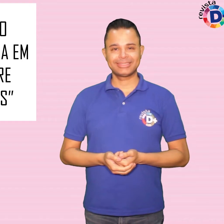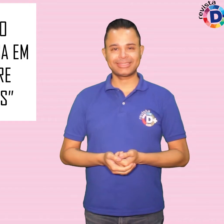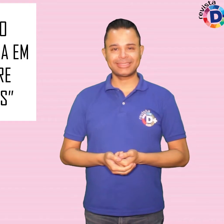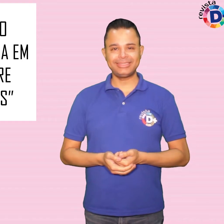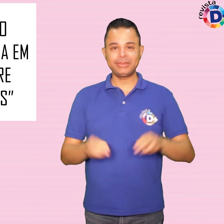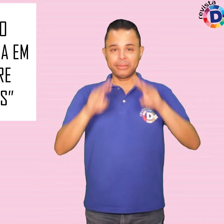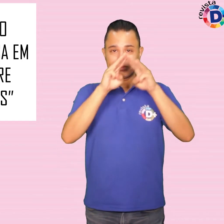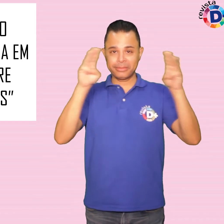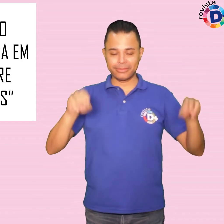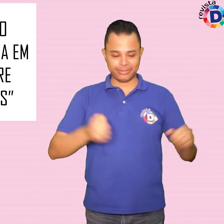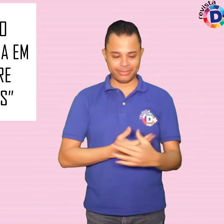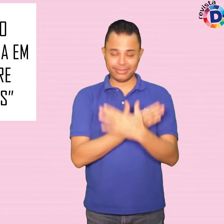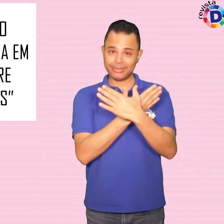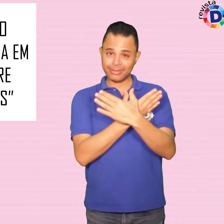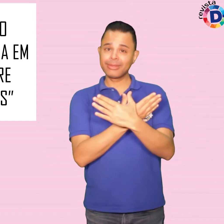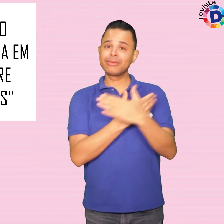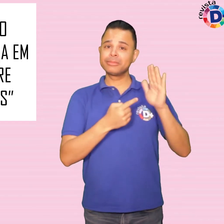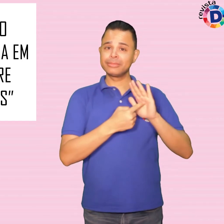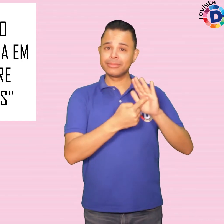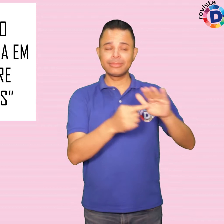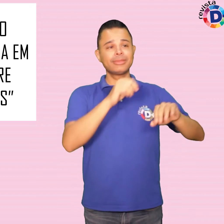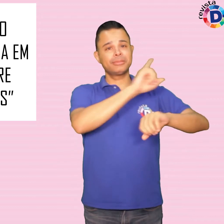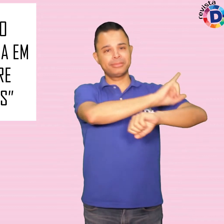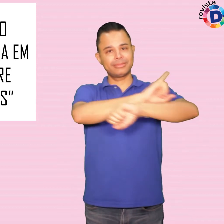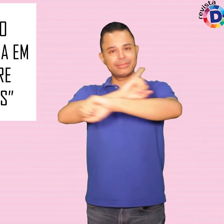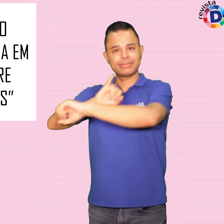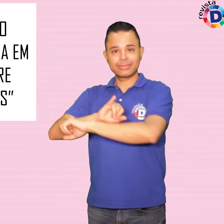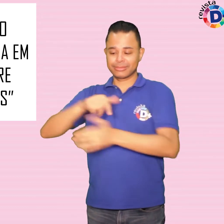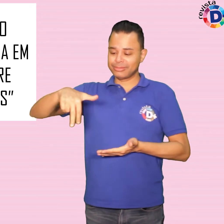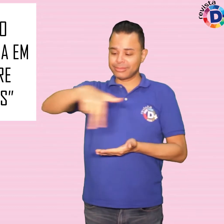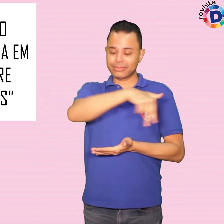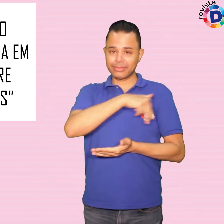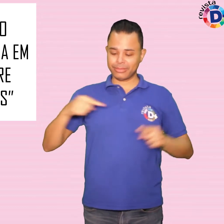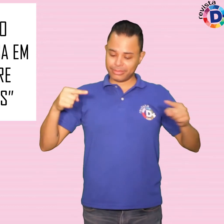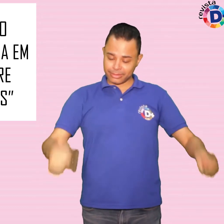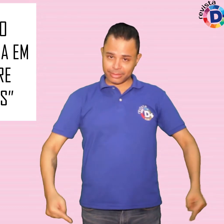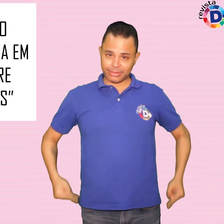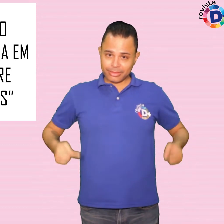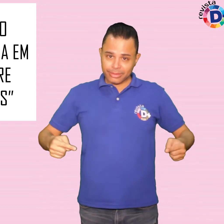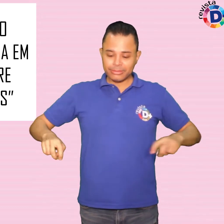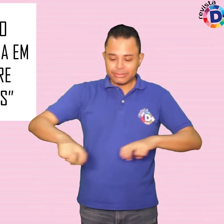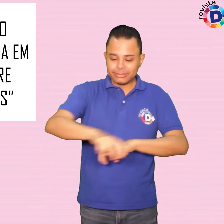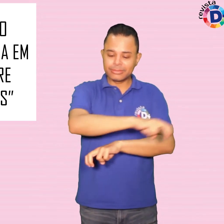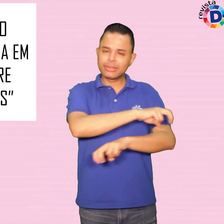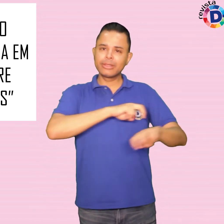Memorial da Inclusão promove mostra de dança em cadeiras de rodas sobre experiências